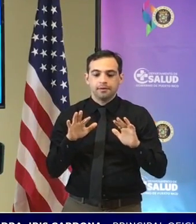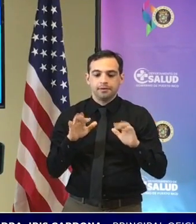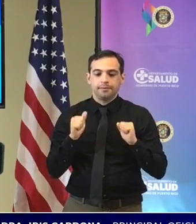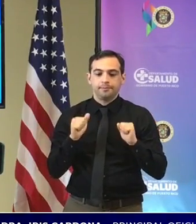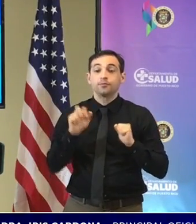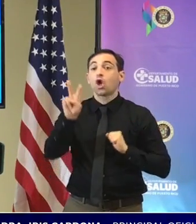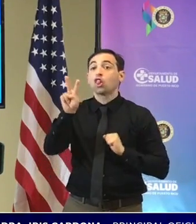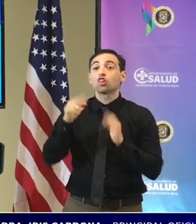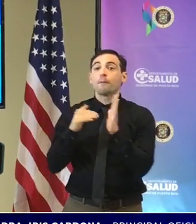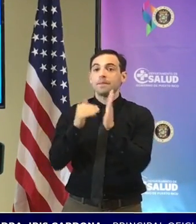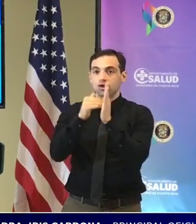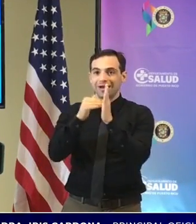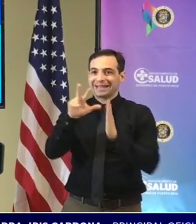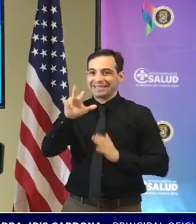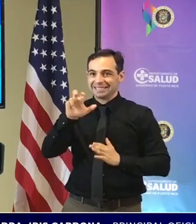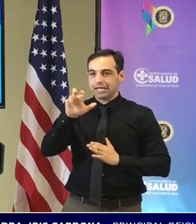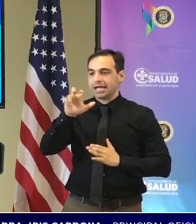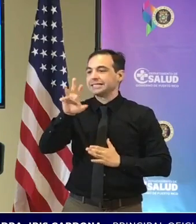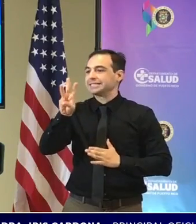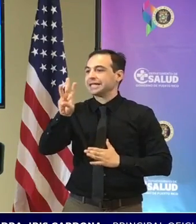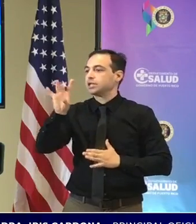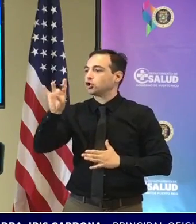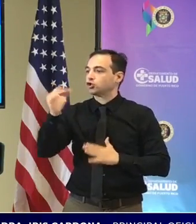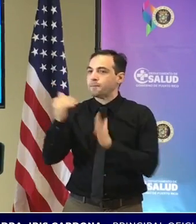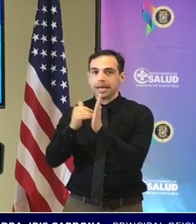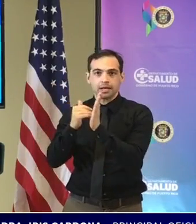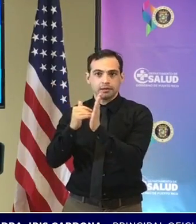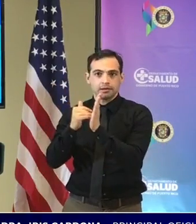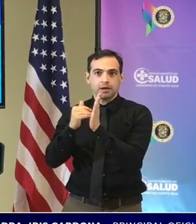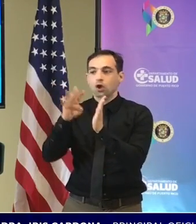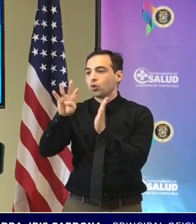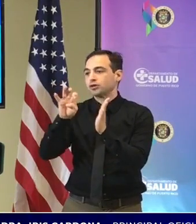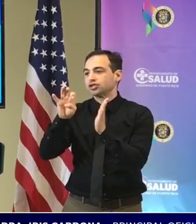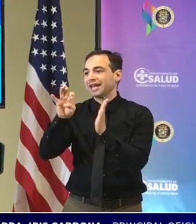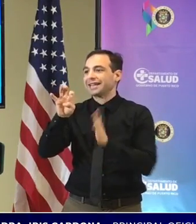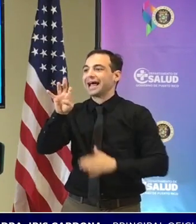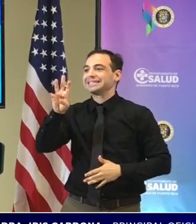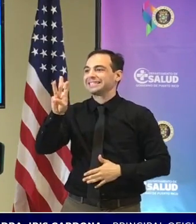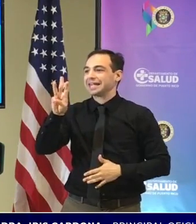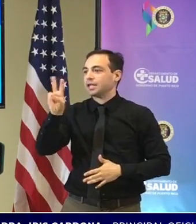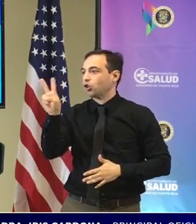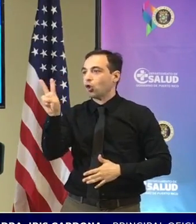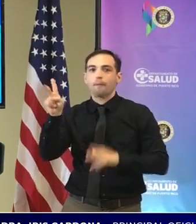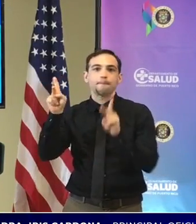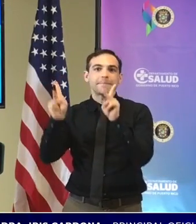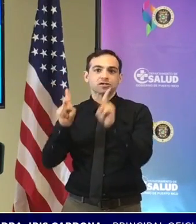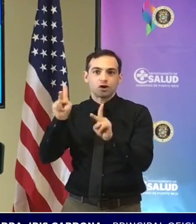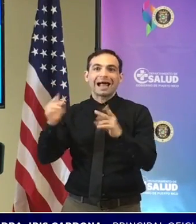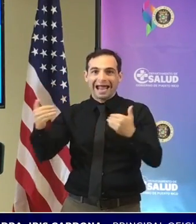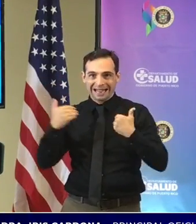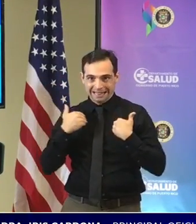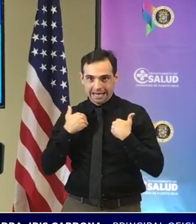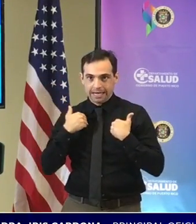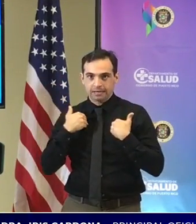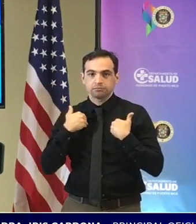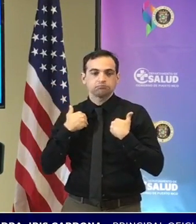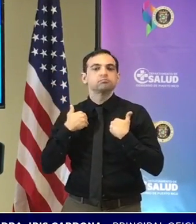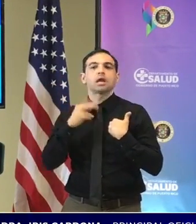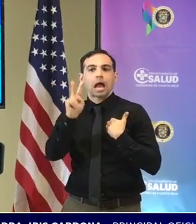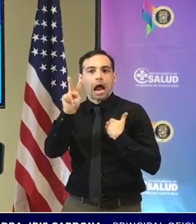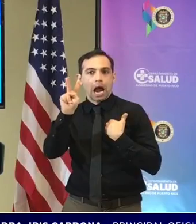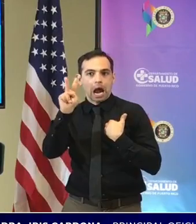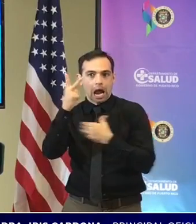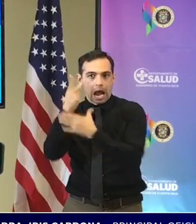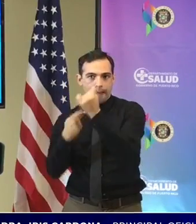2 millones 368 mil 462 personas que tienen la serie completada